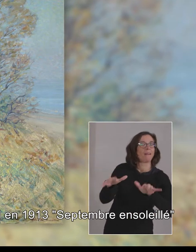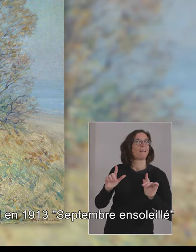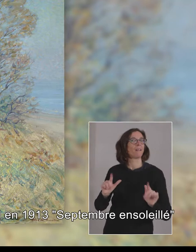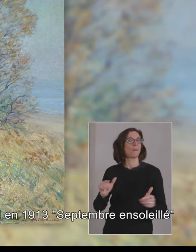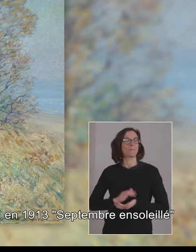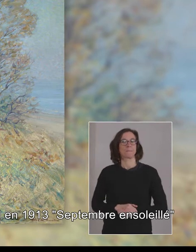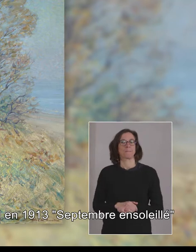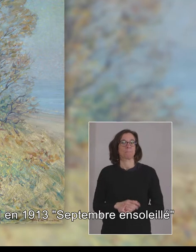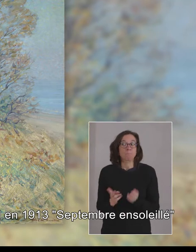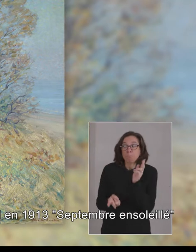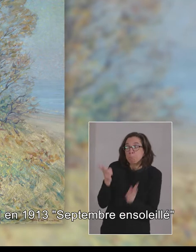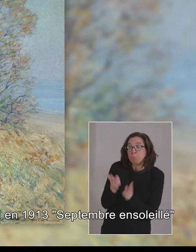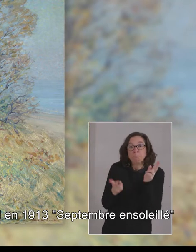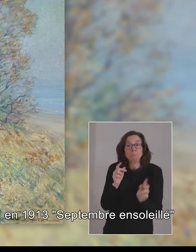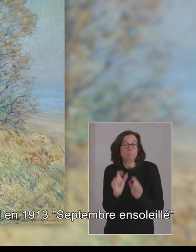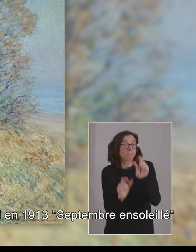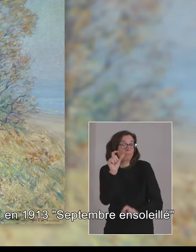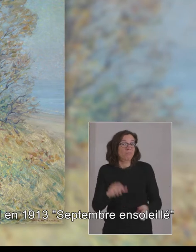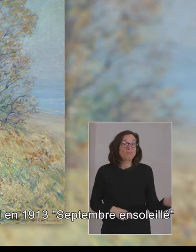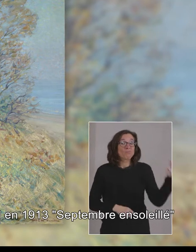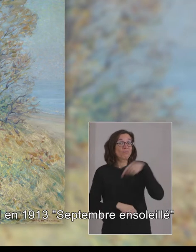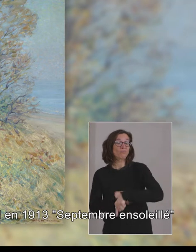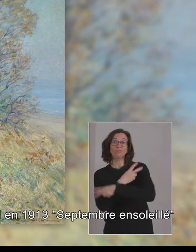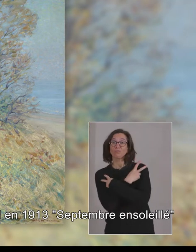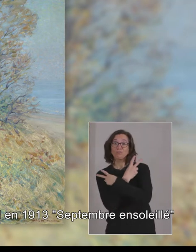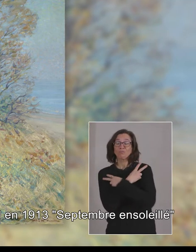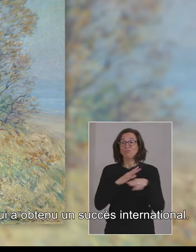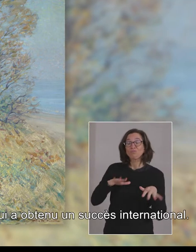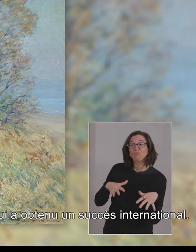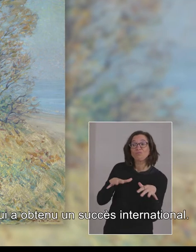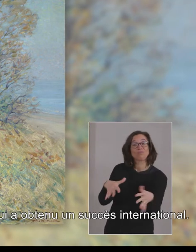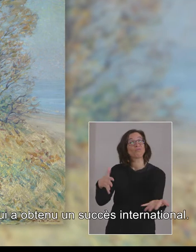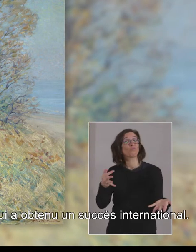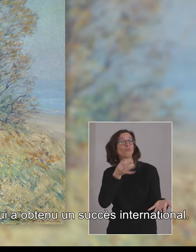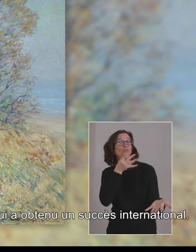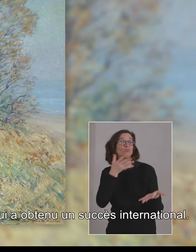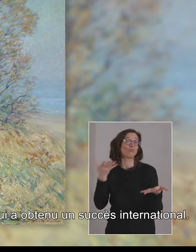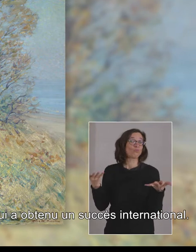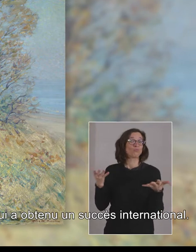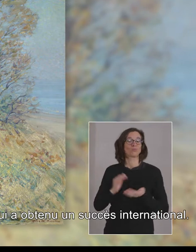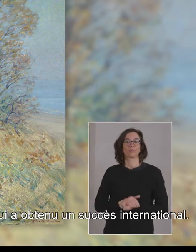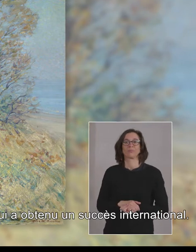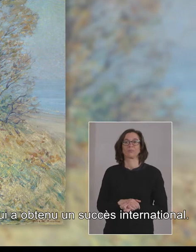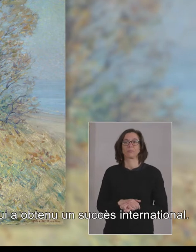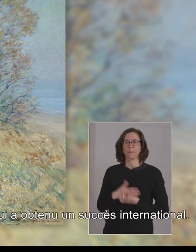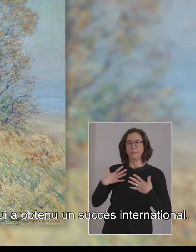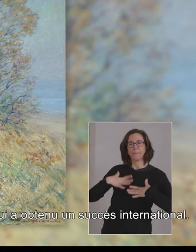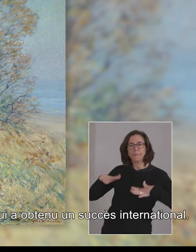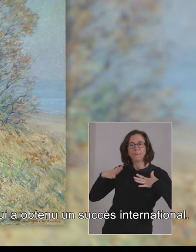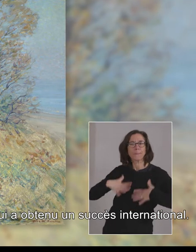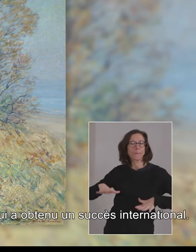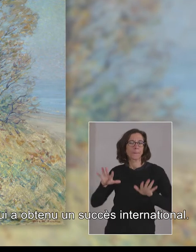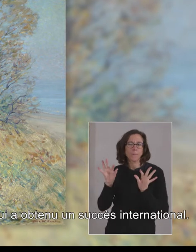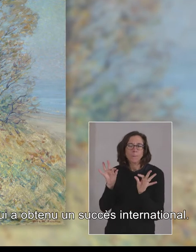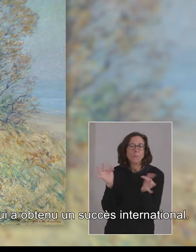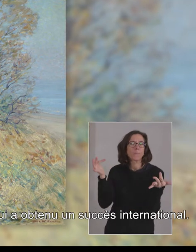Il s'agit d'une femme artiste originaire du Canada qui a obtenu un succès international.